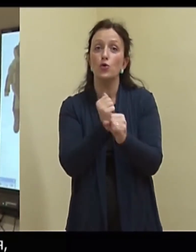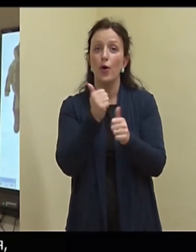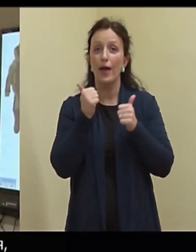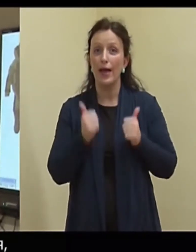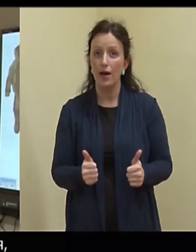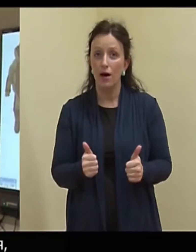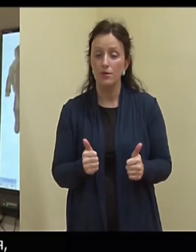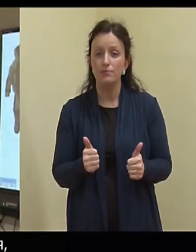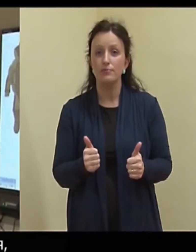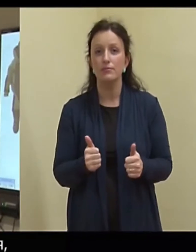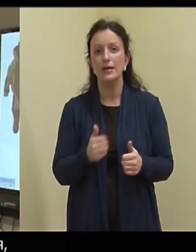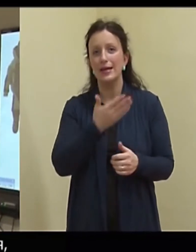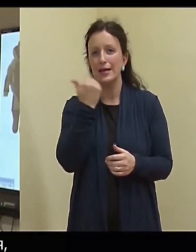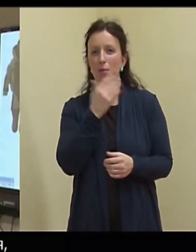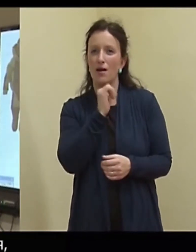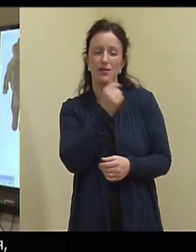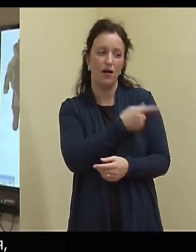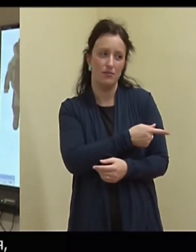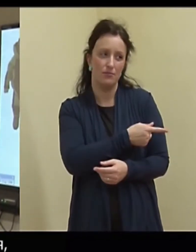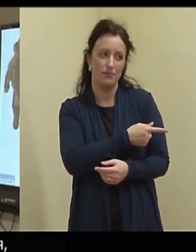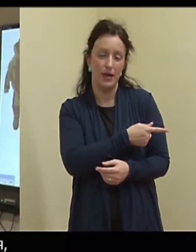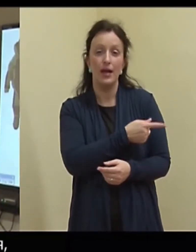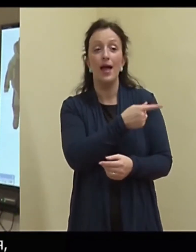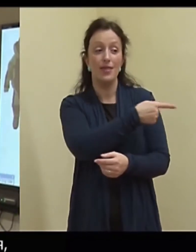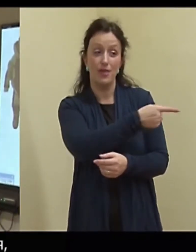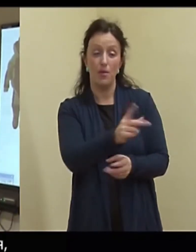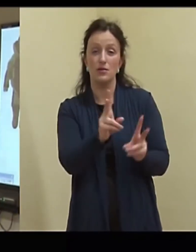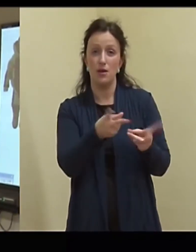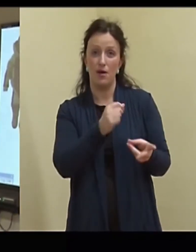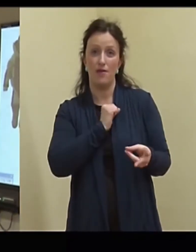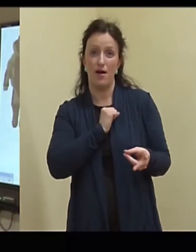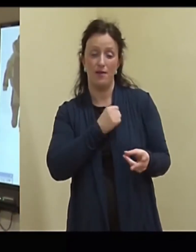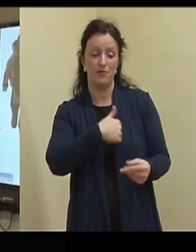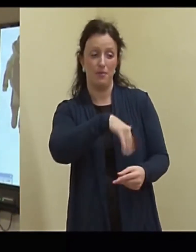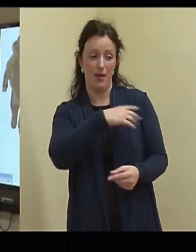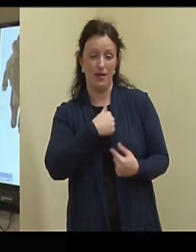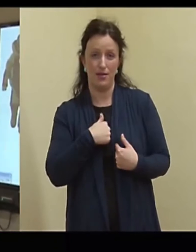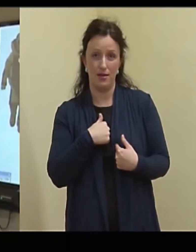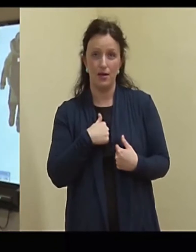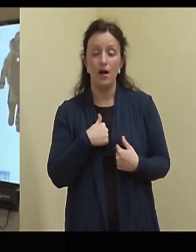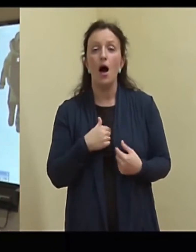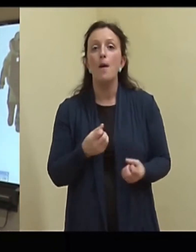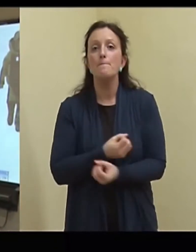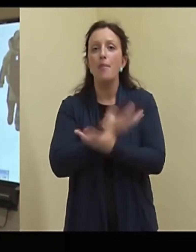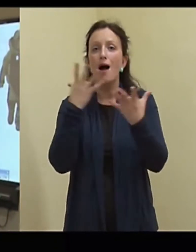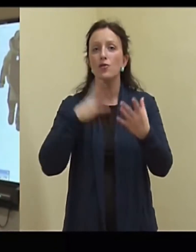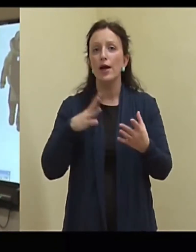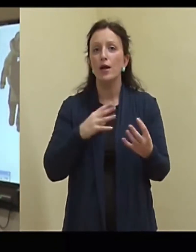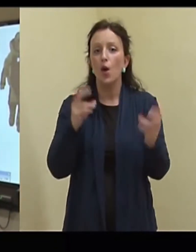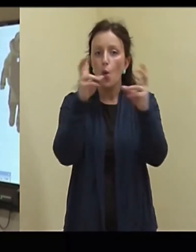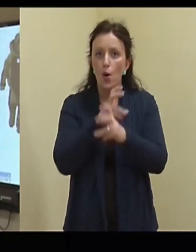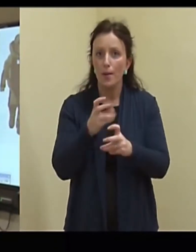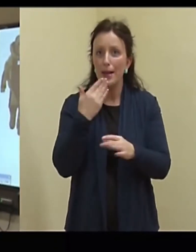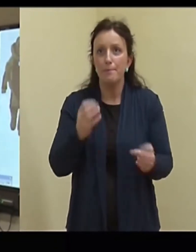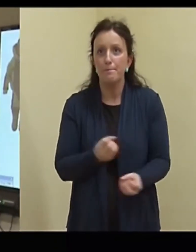saa meilma nendete hakkama ja samamoodi nemad ka vajavad meid aegelt. Aga nüüd plahvatusjärgen uurimine, kui on toimunud